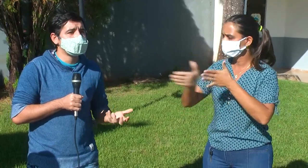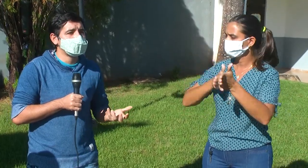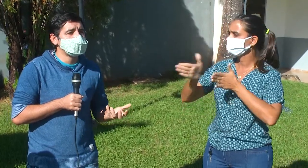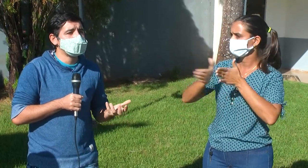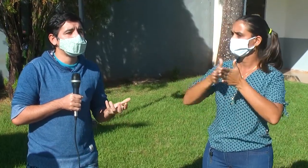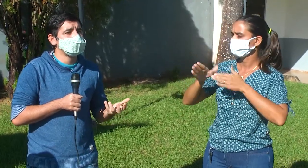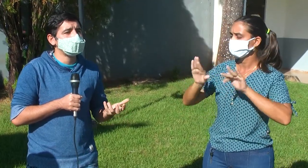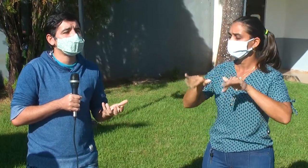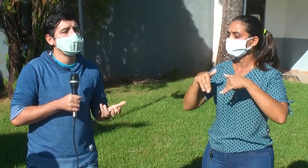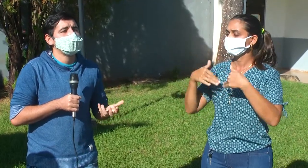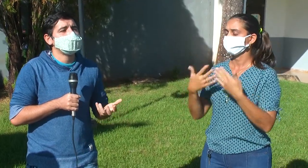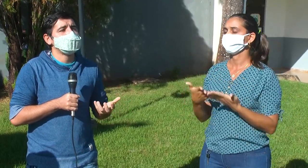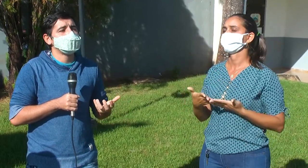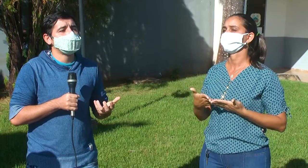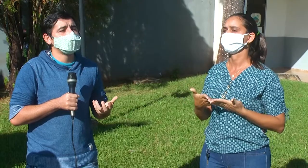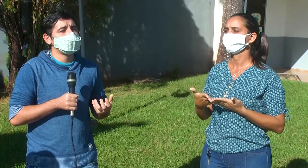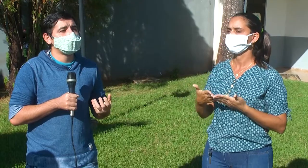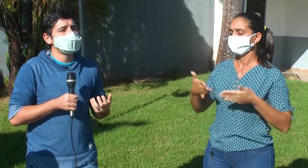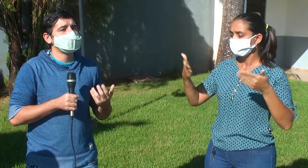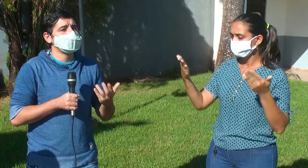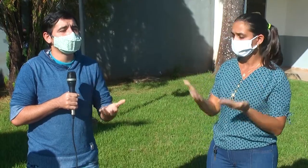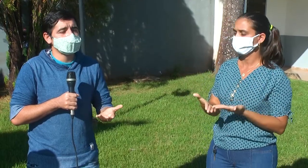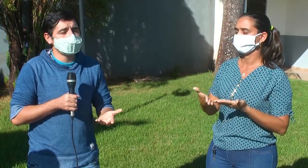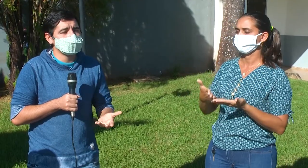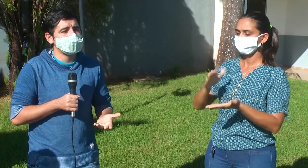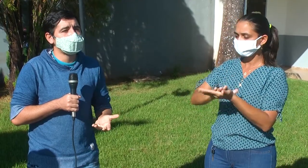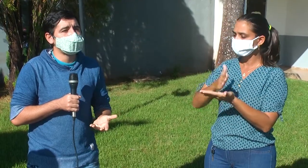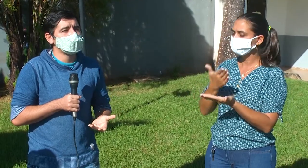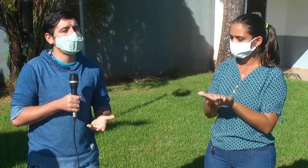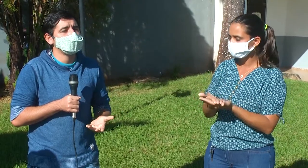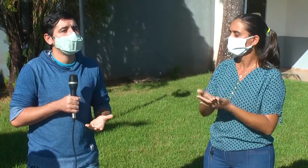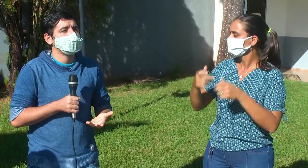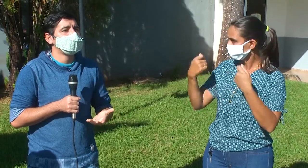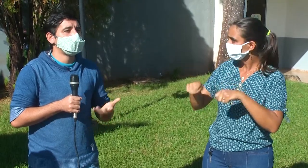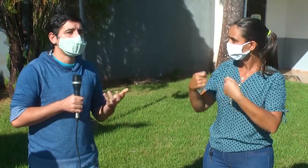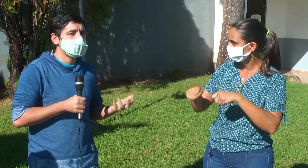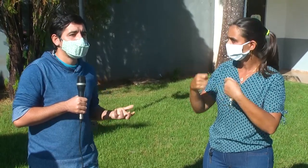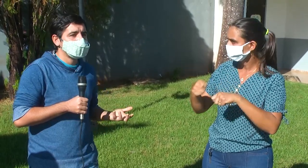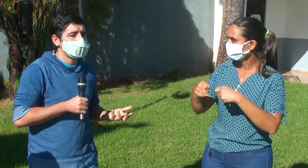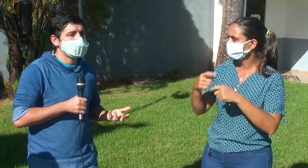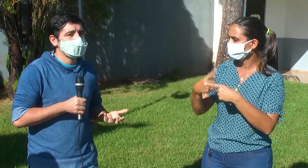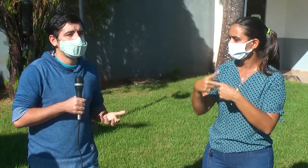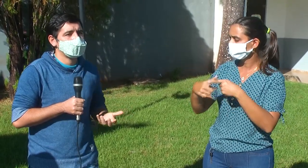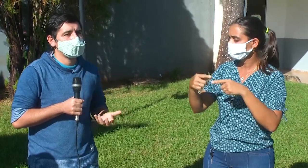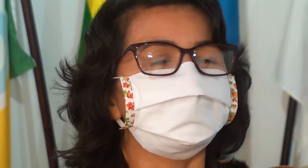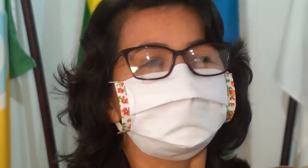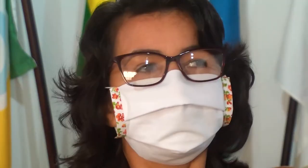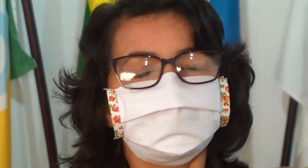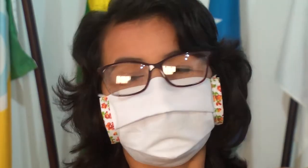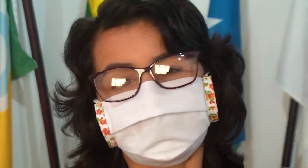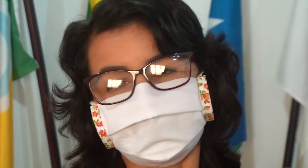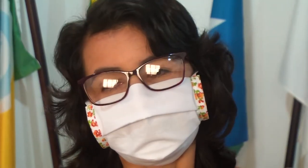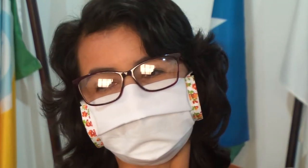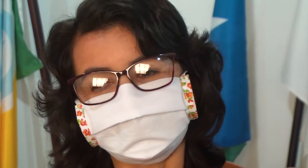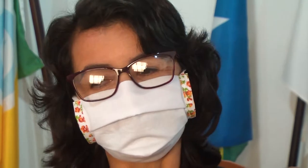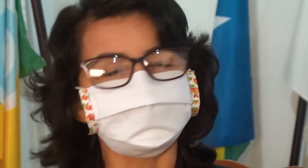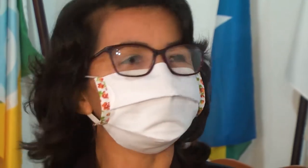intérprete de Libras, que é quem vai oferecer essa acessibilidade para essa comunidade surda. A presidente da Câmara de